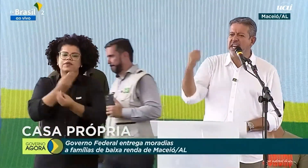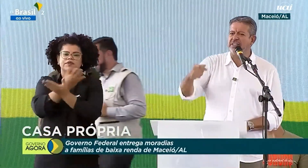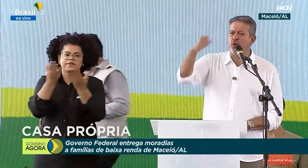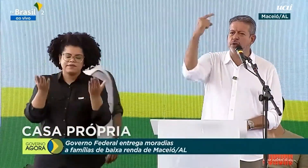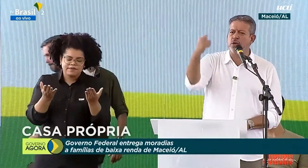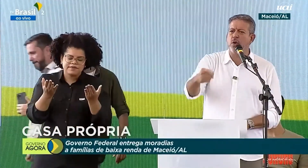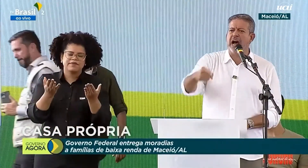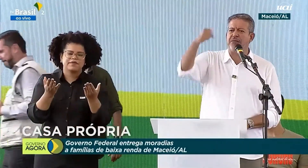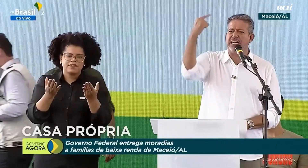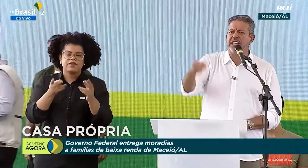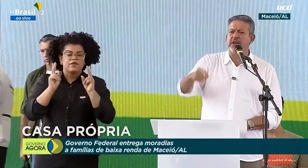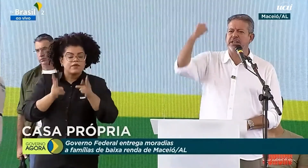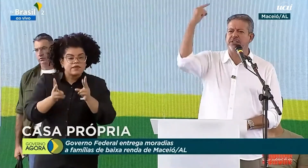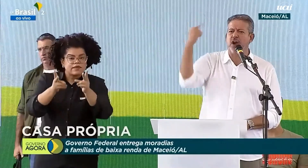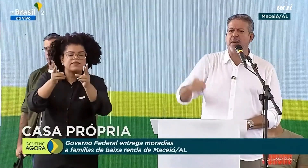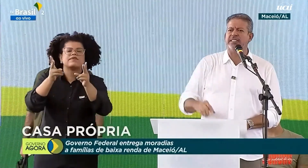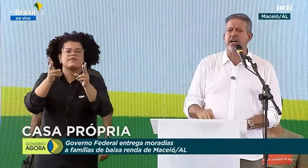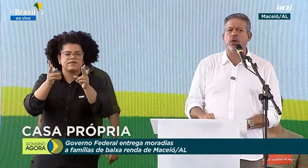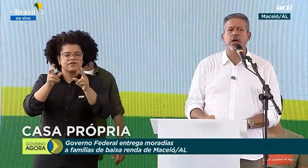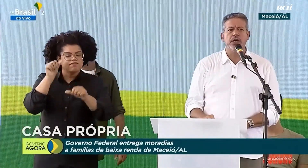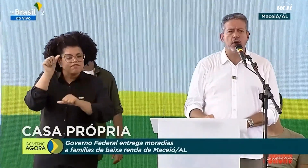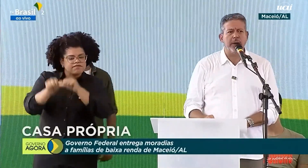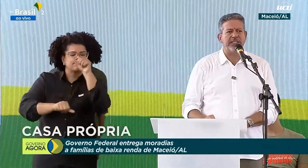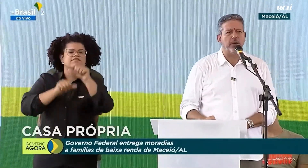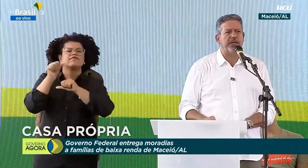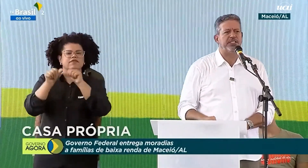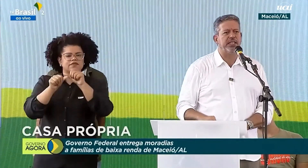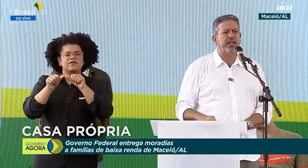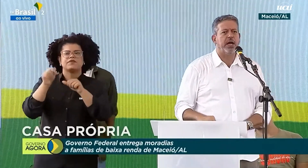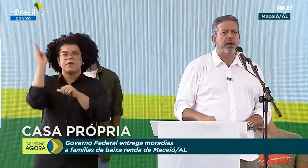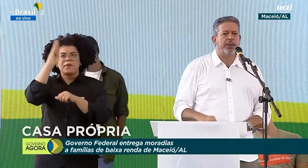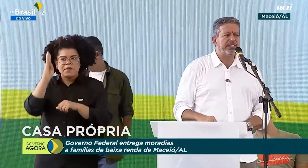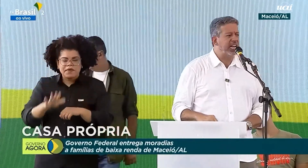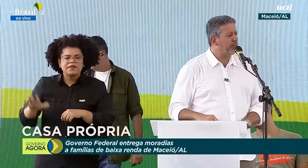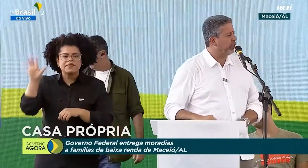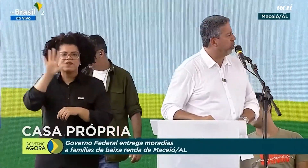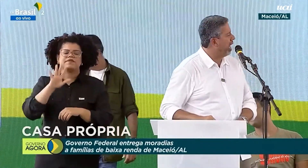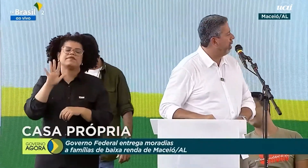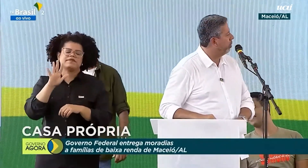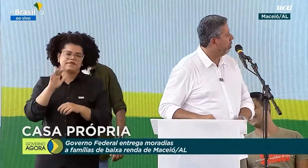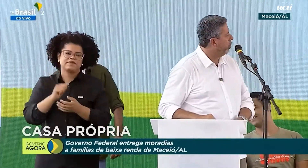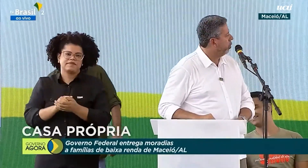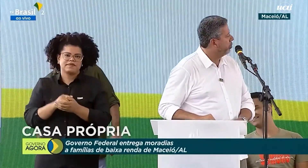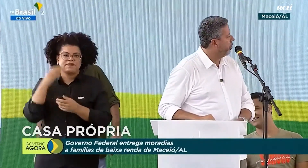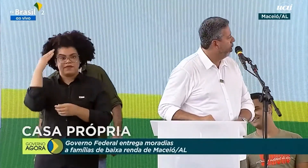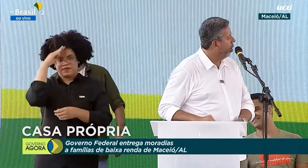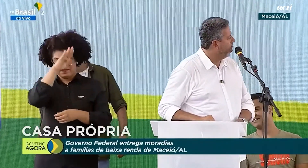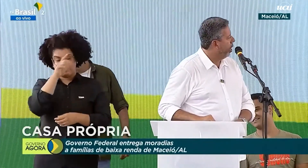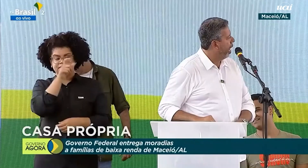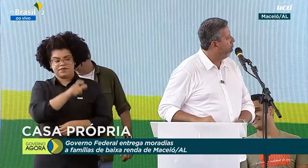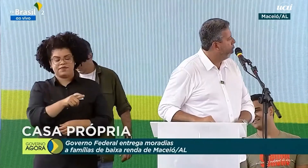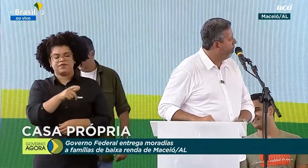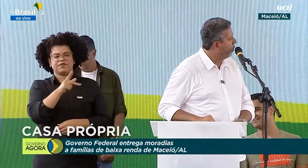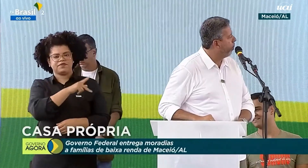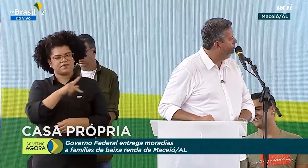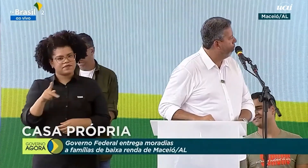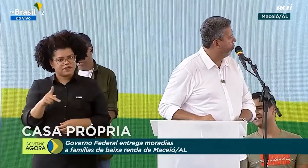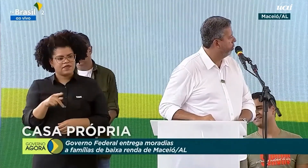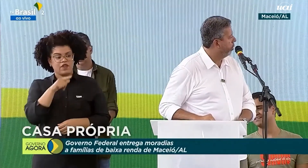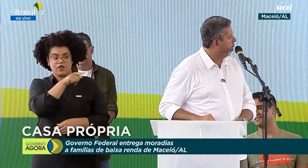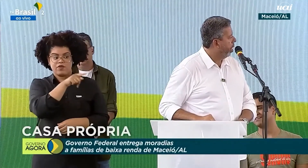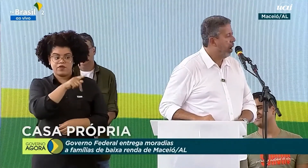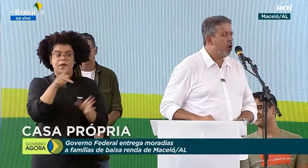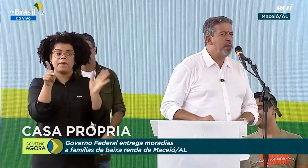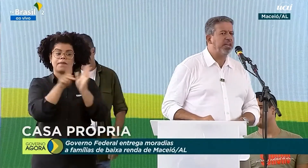de a gente continuar fazendo a transformação que o Brasil precisa. Presidente Bolsonaro, o senhor é um homem do